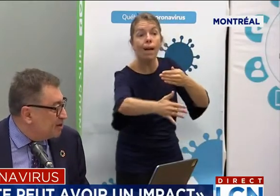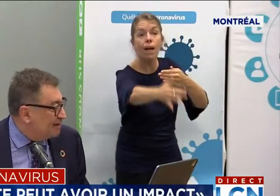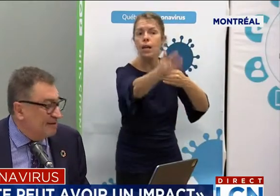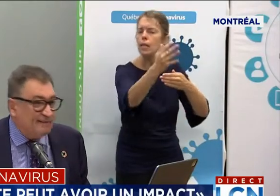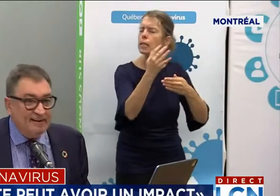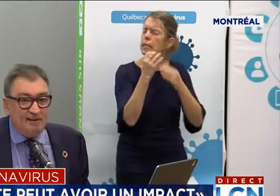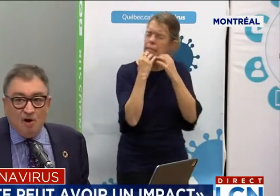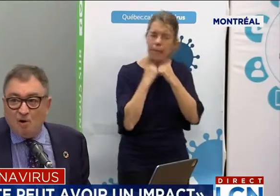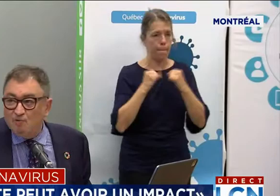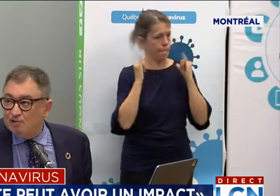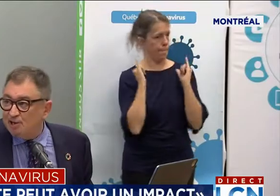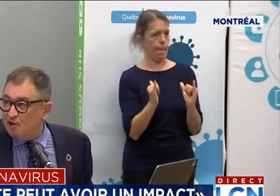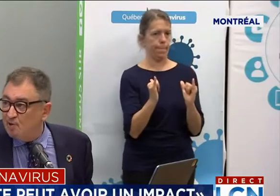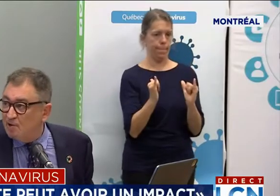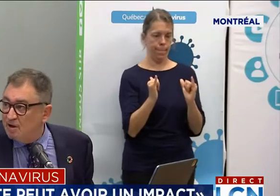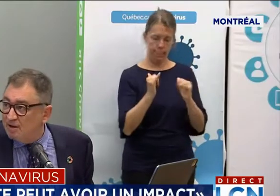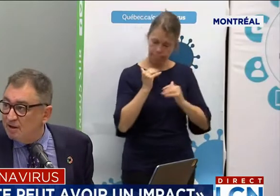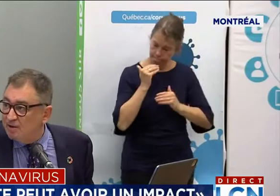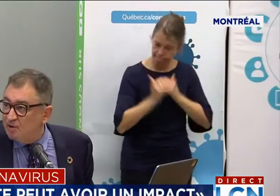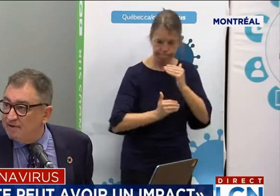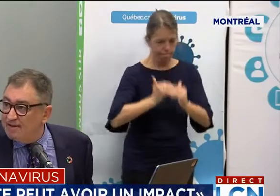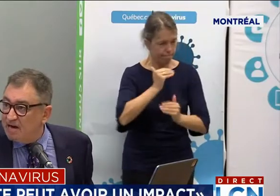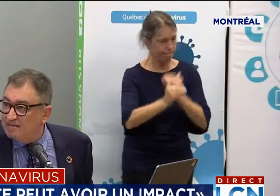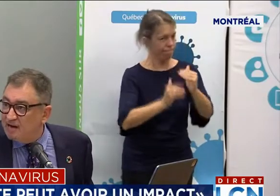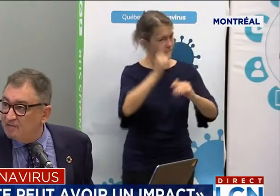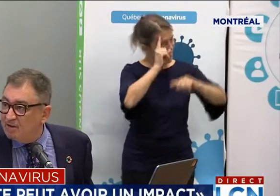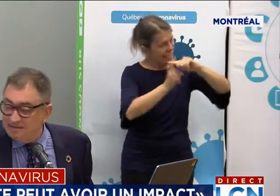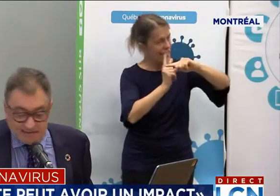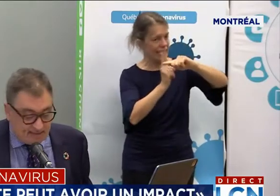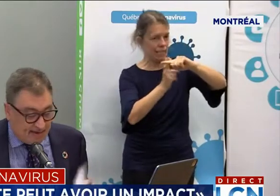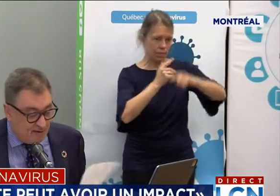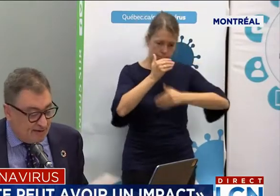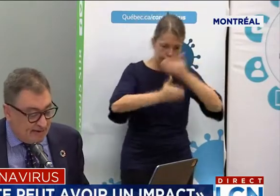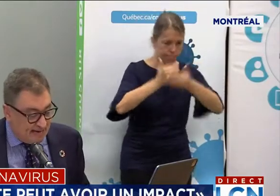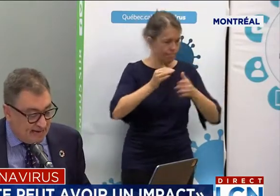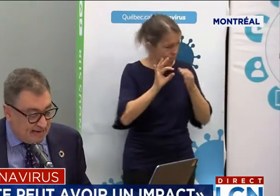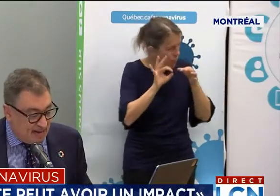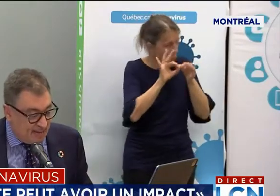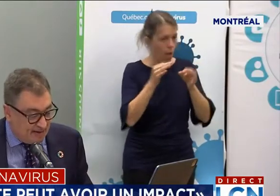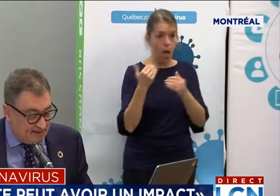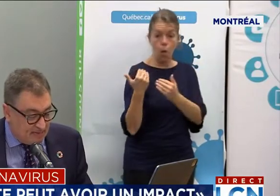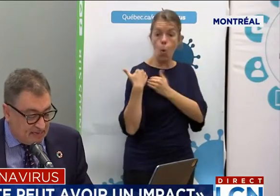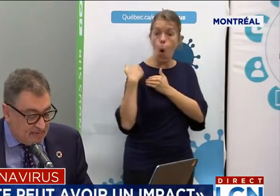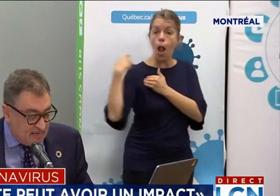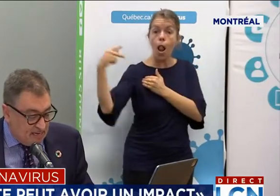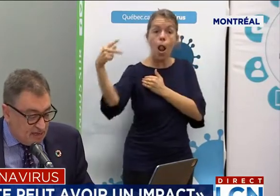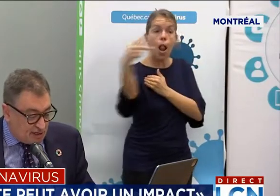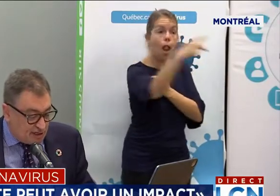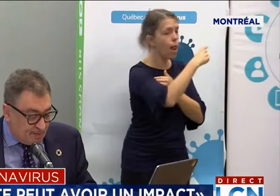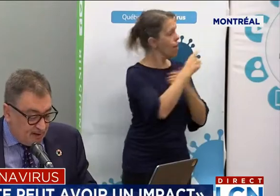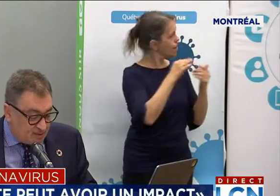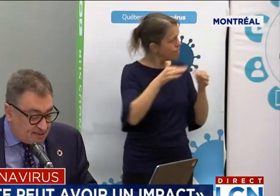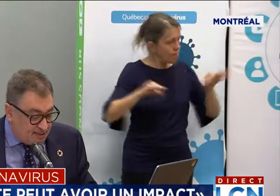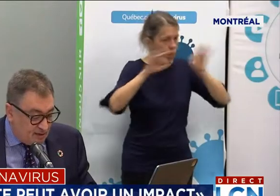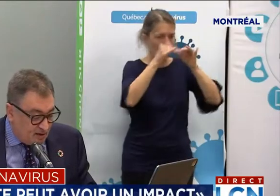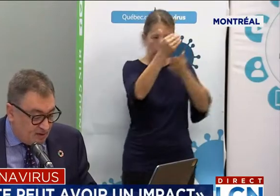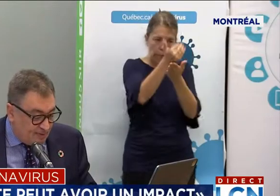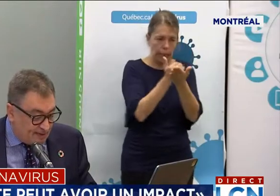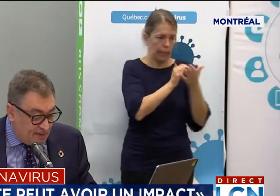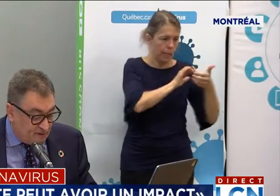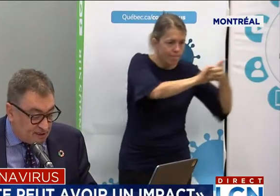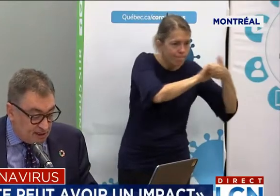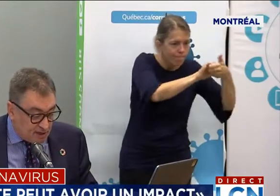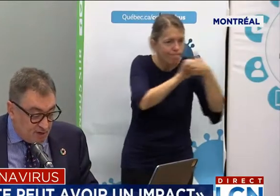expériences qui ont été faites, le rôle de chacun qui doit être ensemble dans la lutte à la pandémie. Ce que j'aimerais aussi